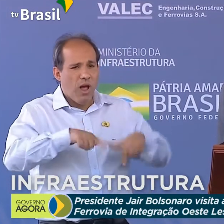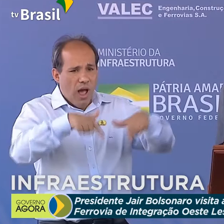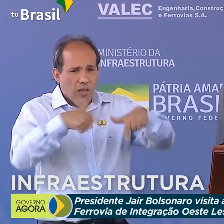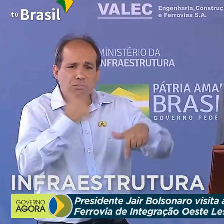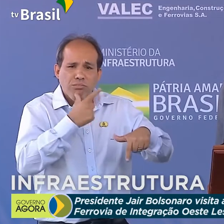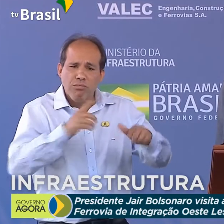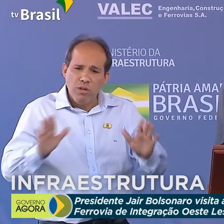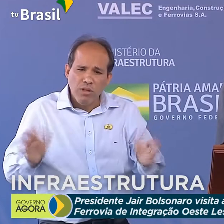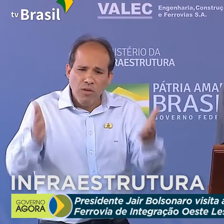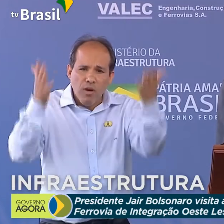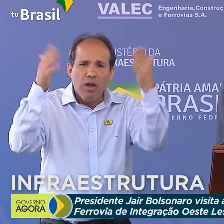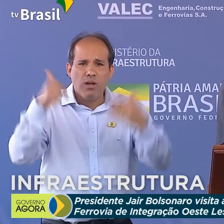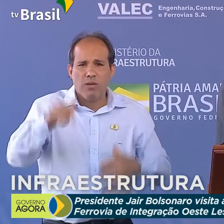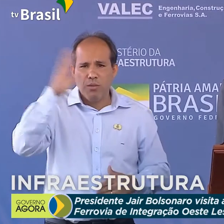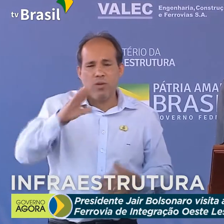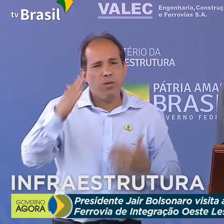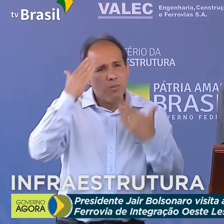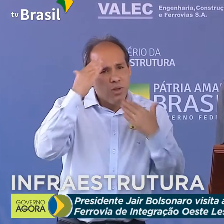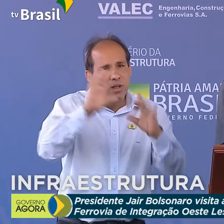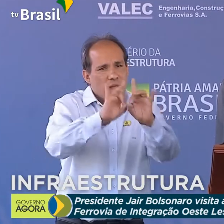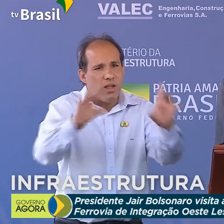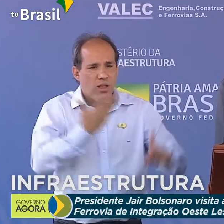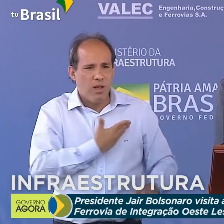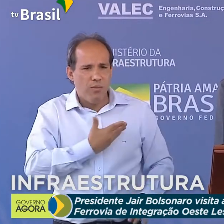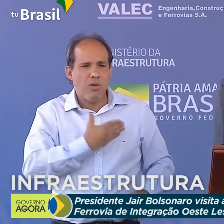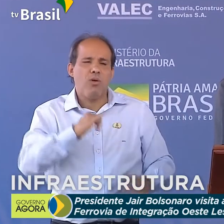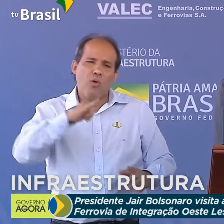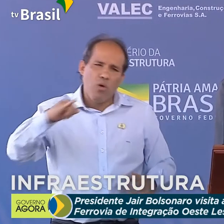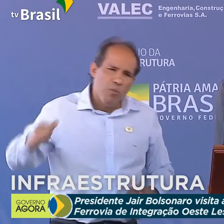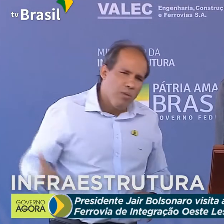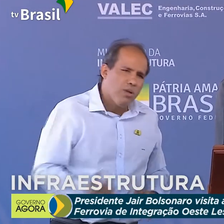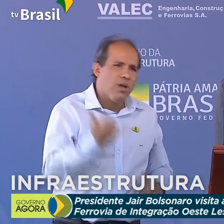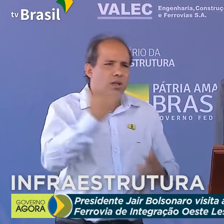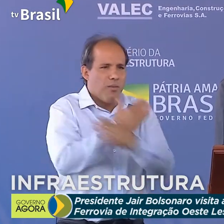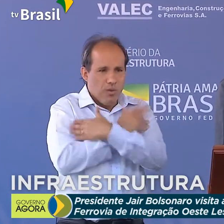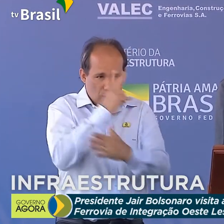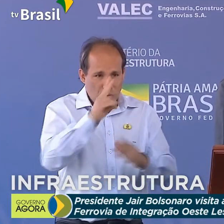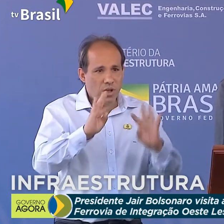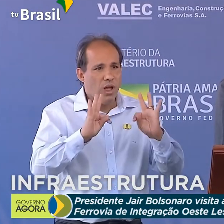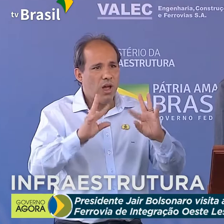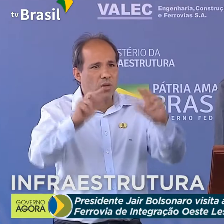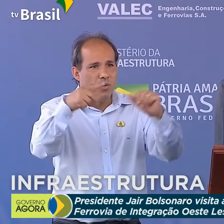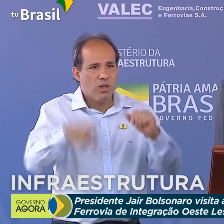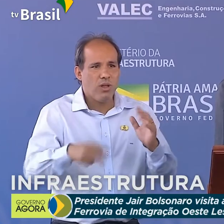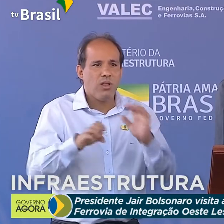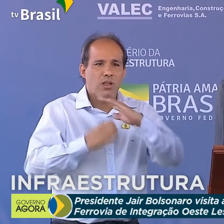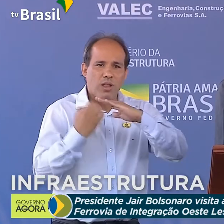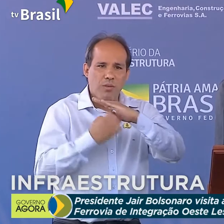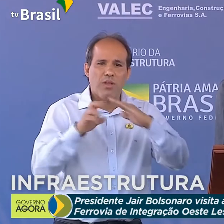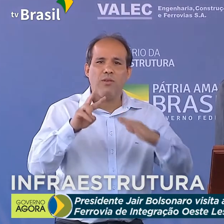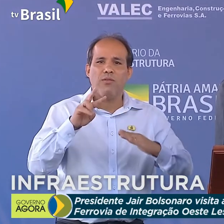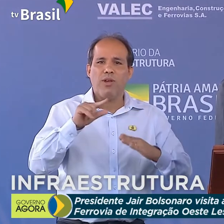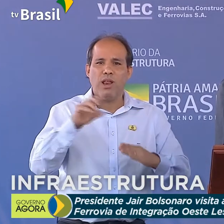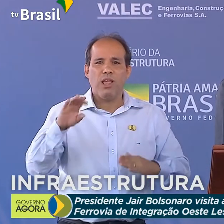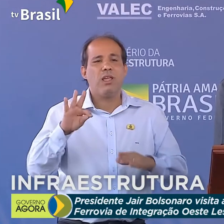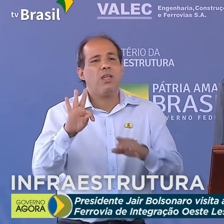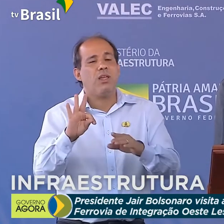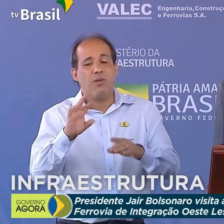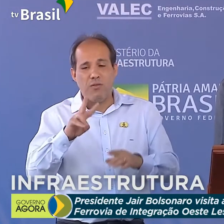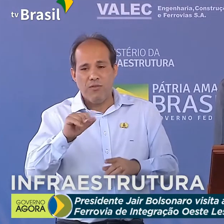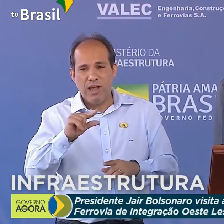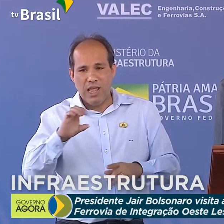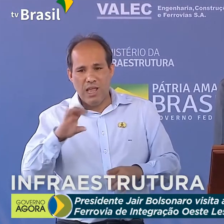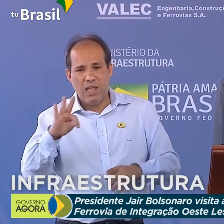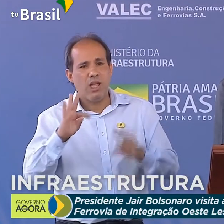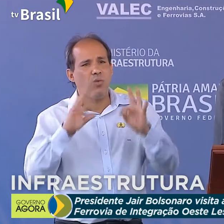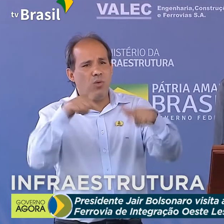meus amigos, mais uma vez, muito obrigado pela oportunidade. Um grande abraço a todos da Valec, a todos que estão trabalhando nessa